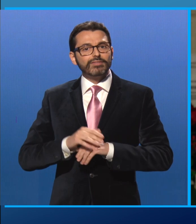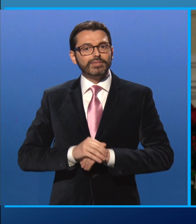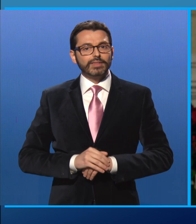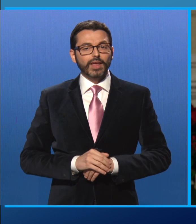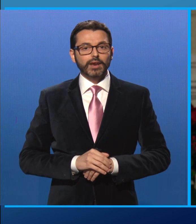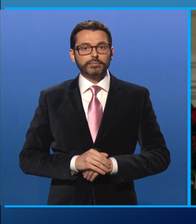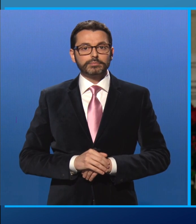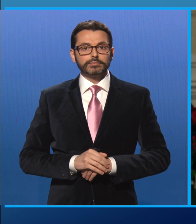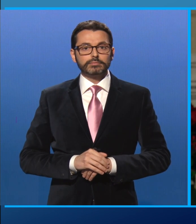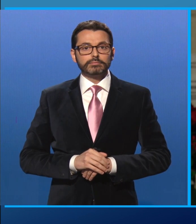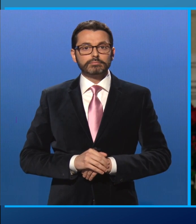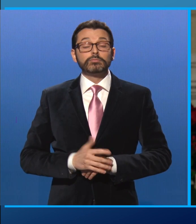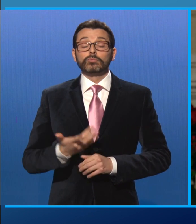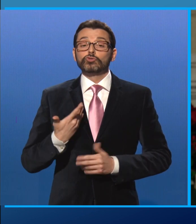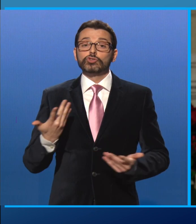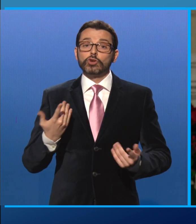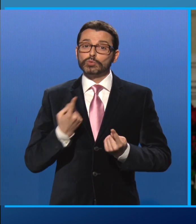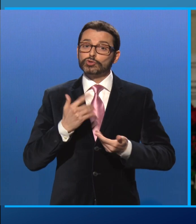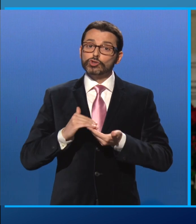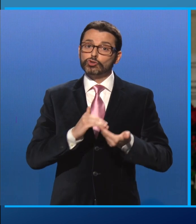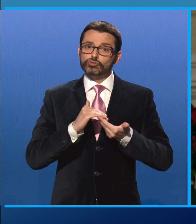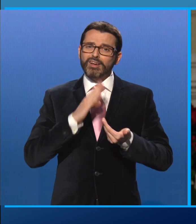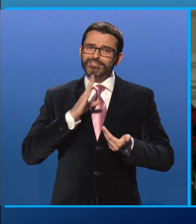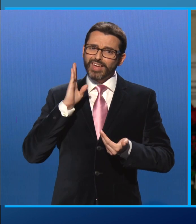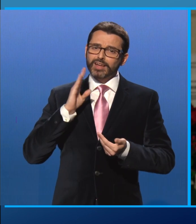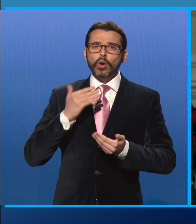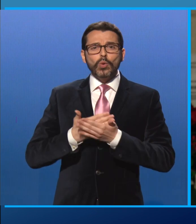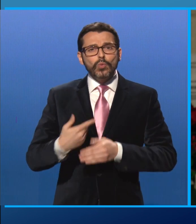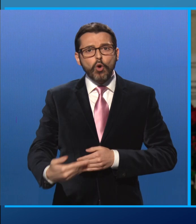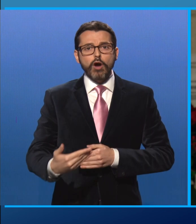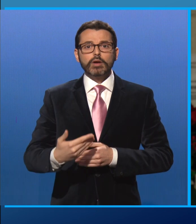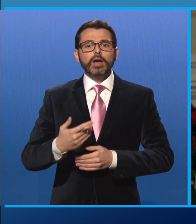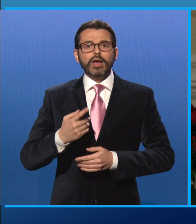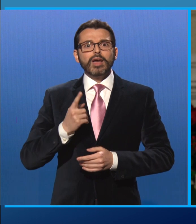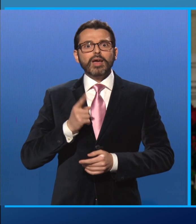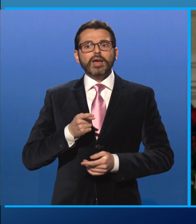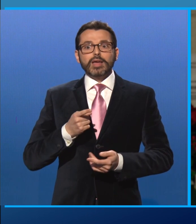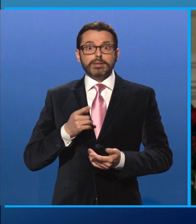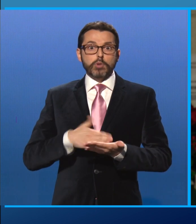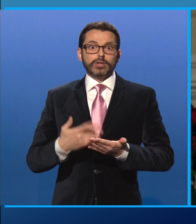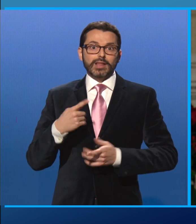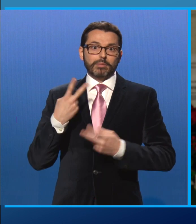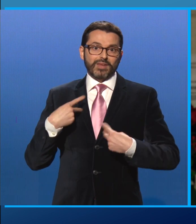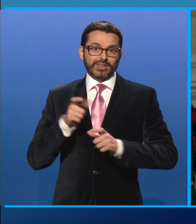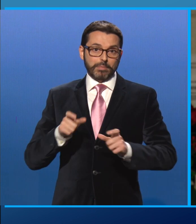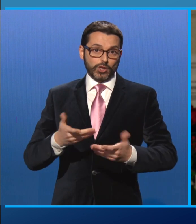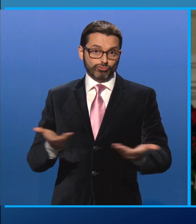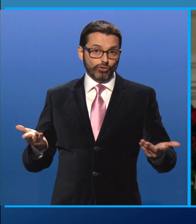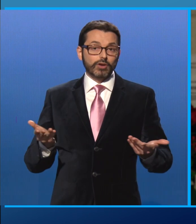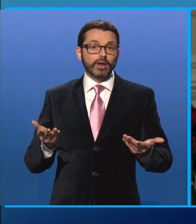Vi sono domande sociali, vecchie e nuove, decisive per la vita di tante persone. Riguardano